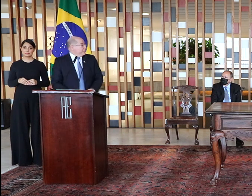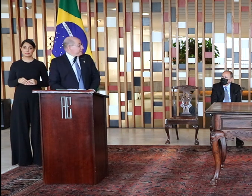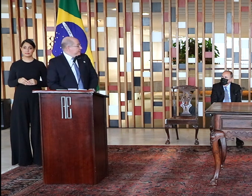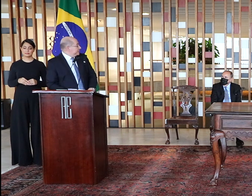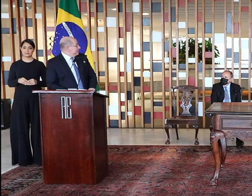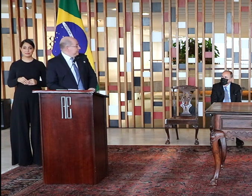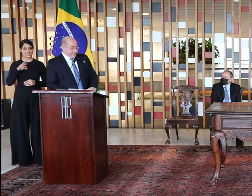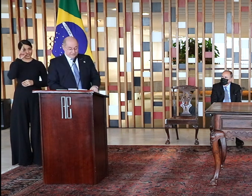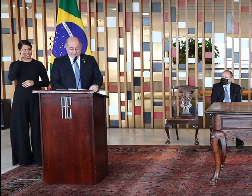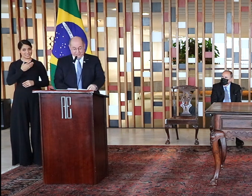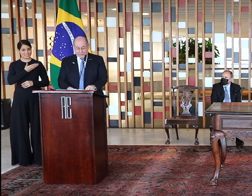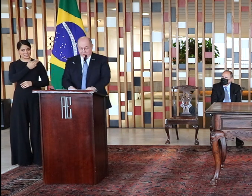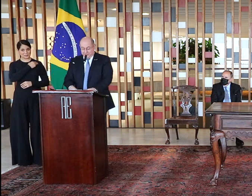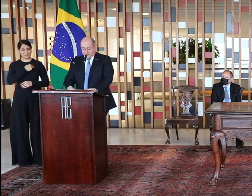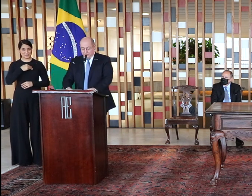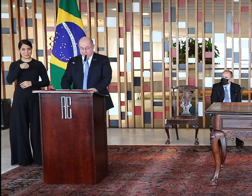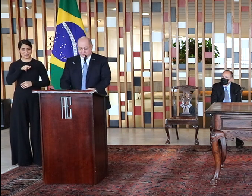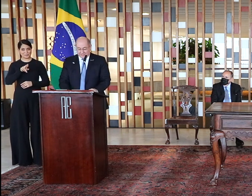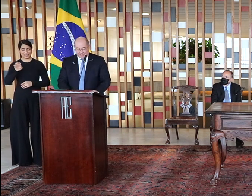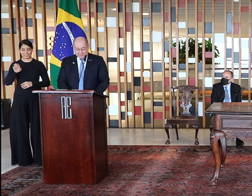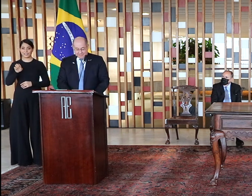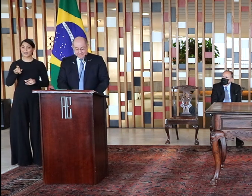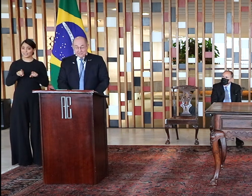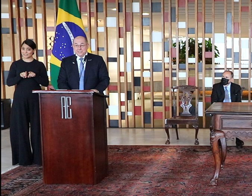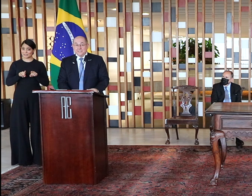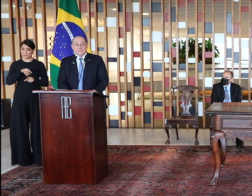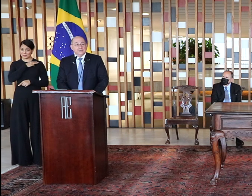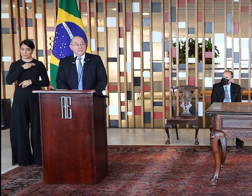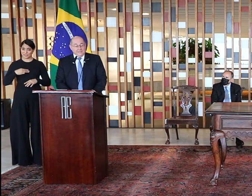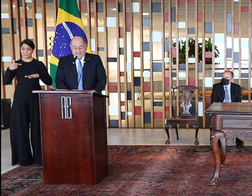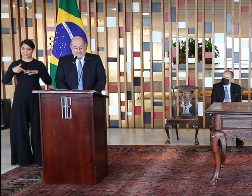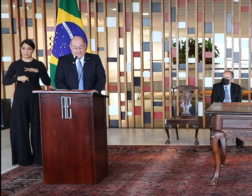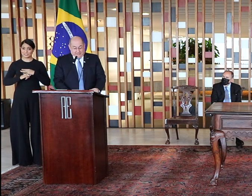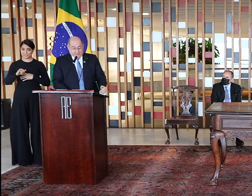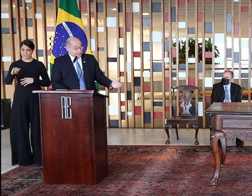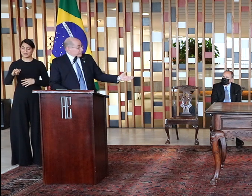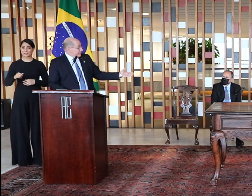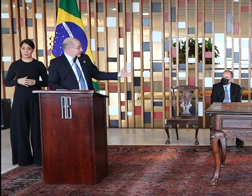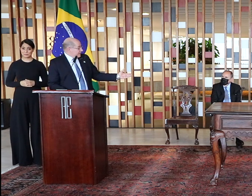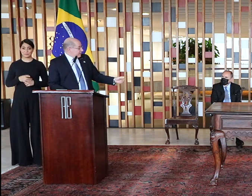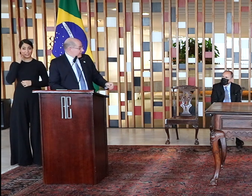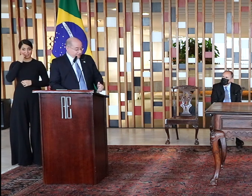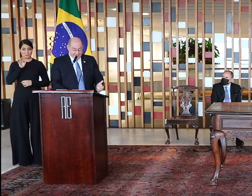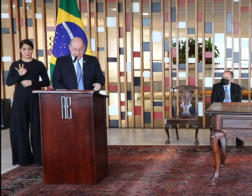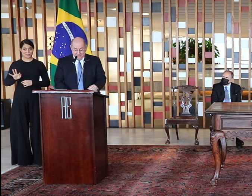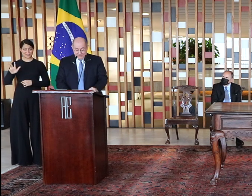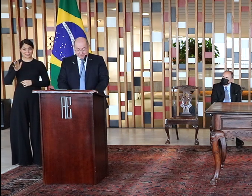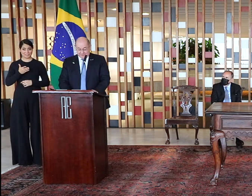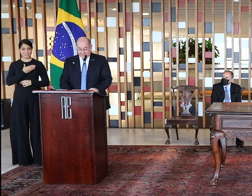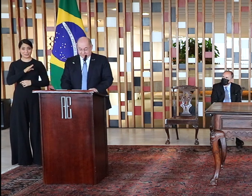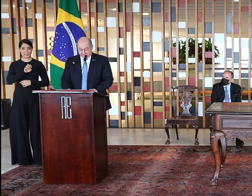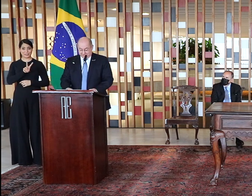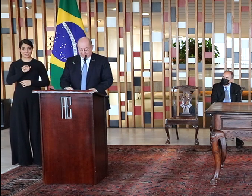Sr. Ministro do Estado das Relações Exteriores, Sr. Ministro do Estado das Minas e Energia, Sr. Deputado Federal Ivair